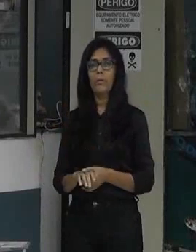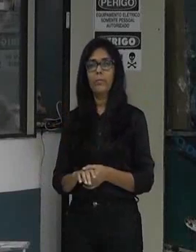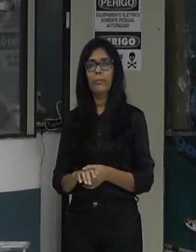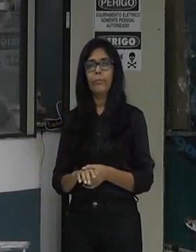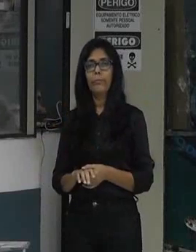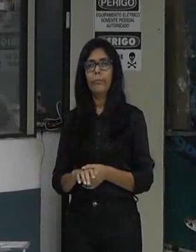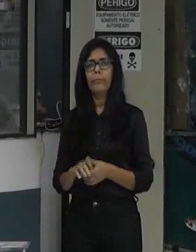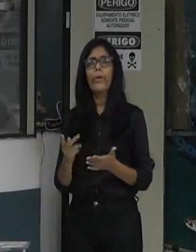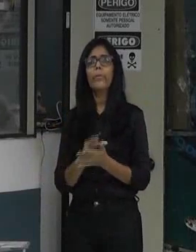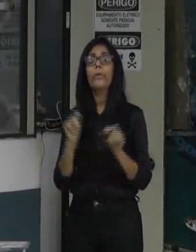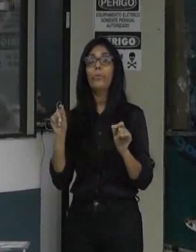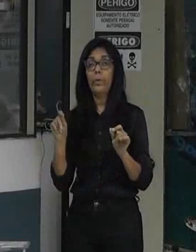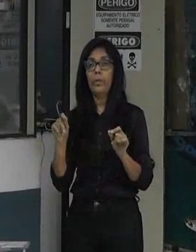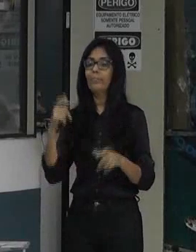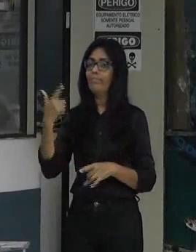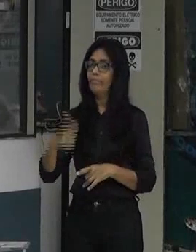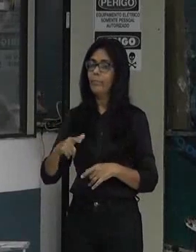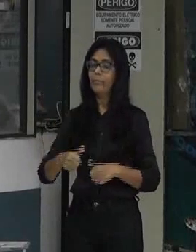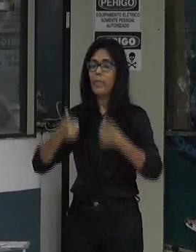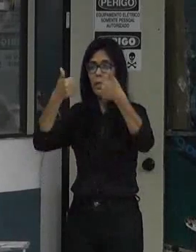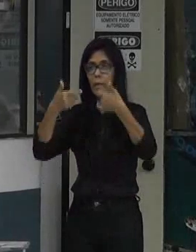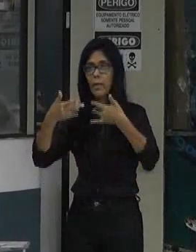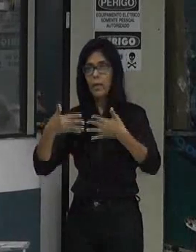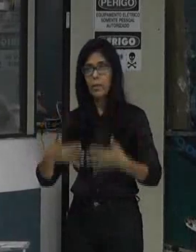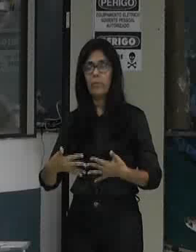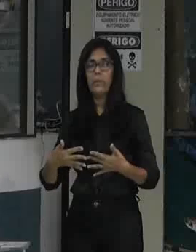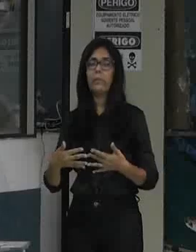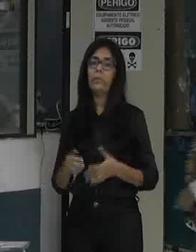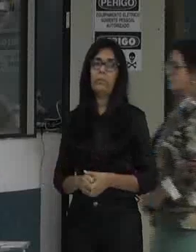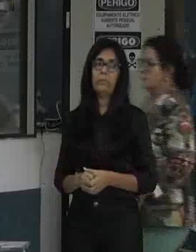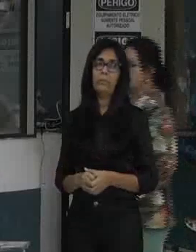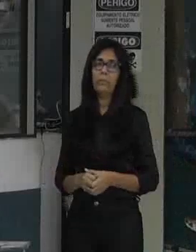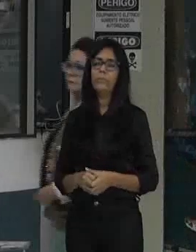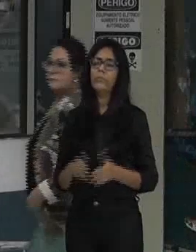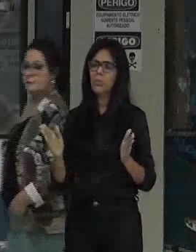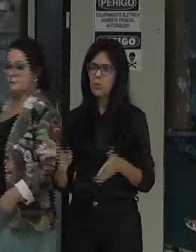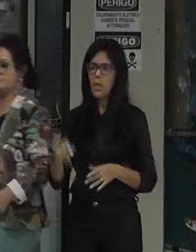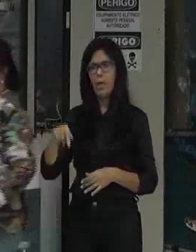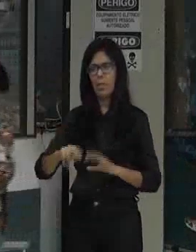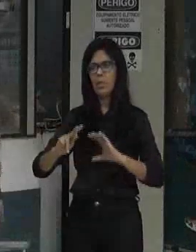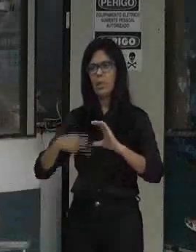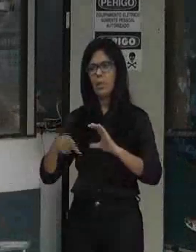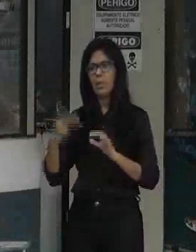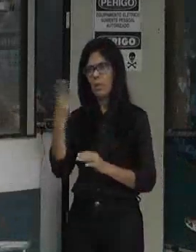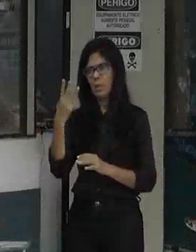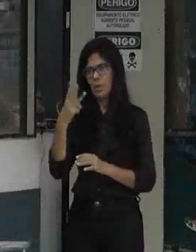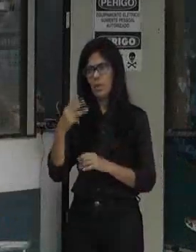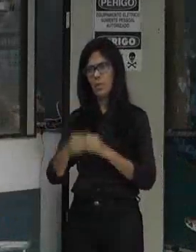explicação não foi o eu como vereador estou aqui há 3 anos mas a cada dia me sinto com